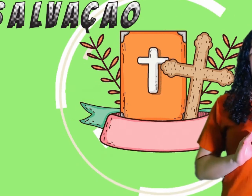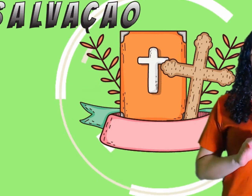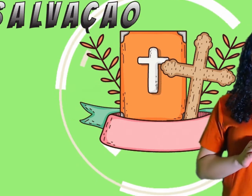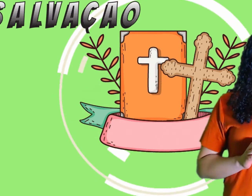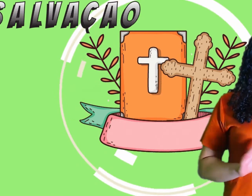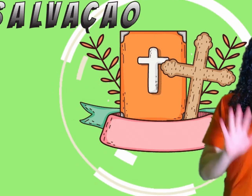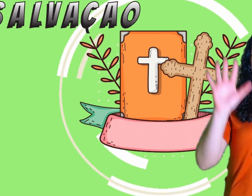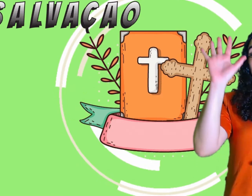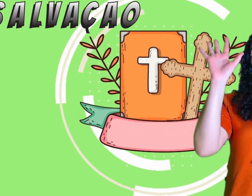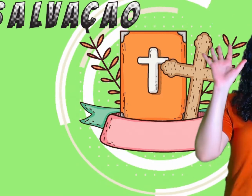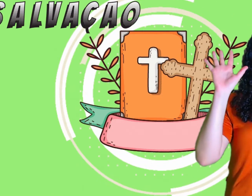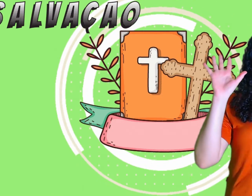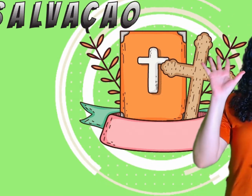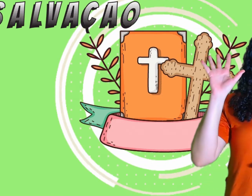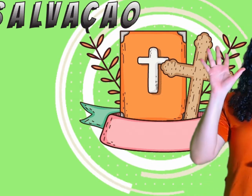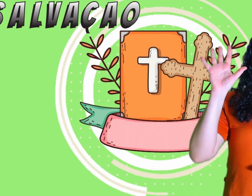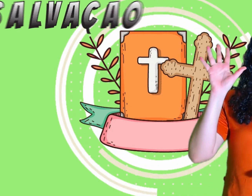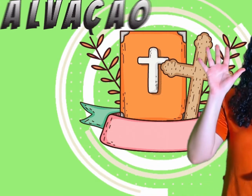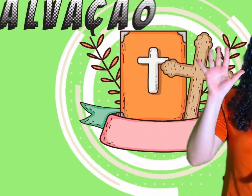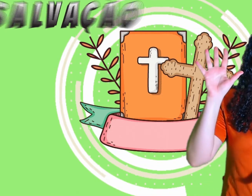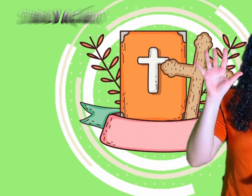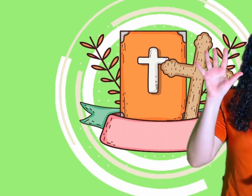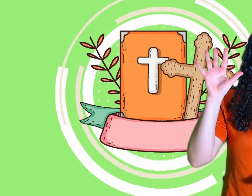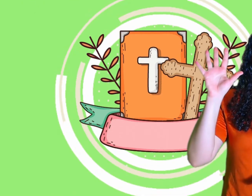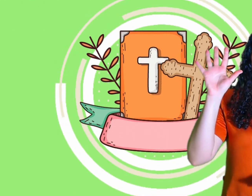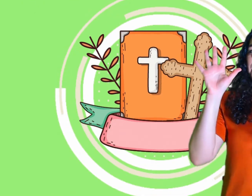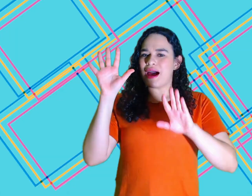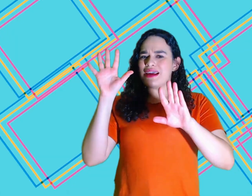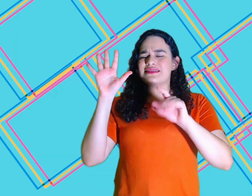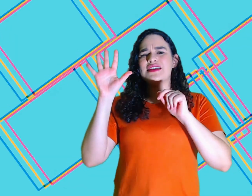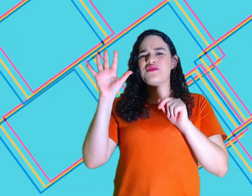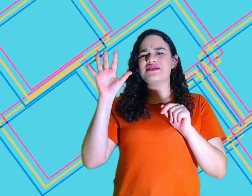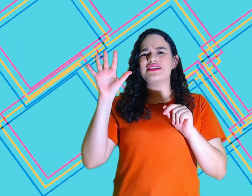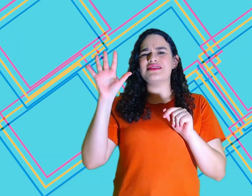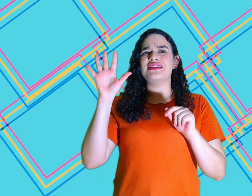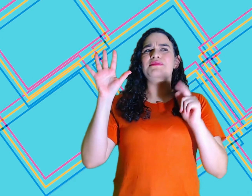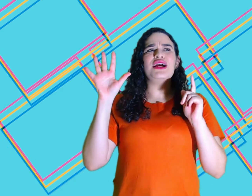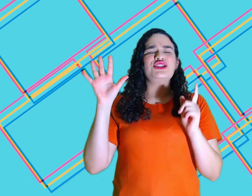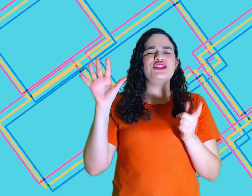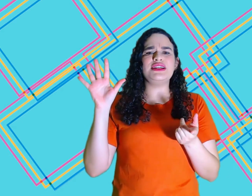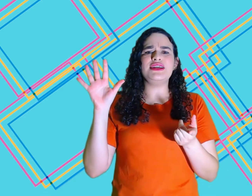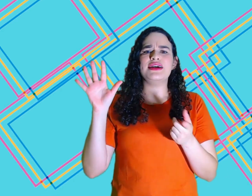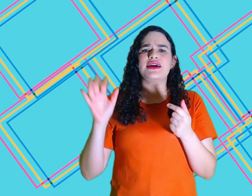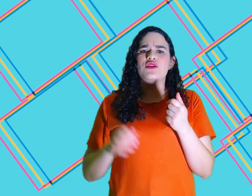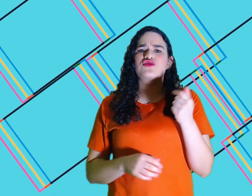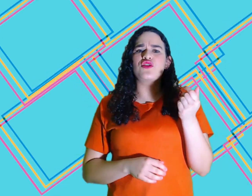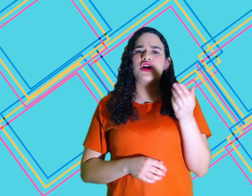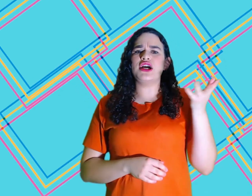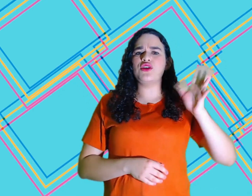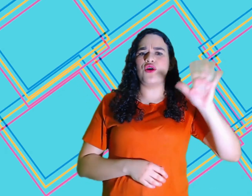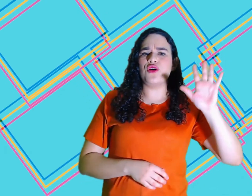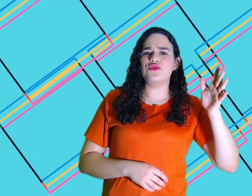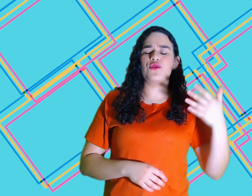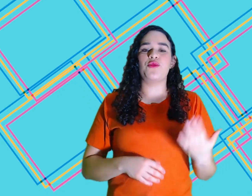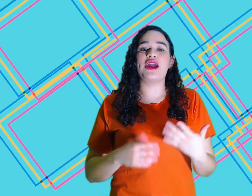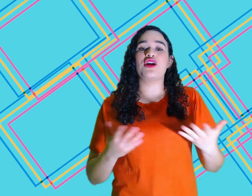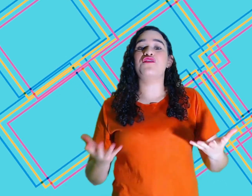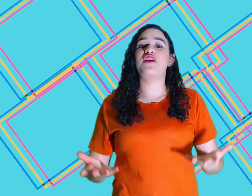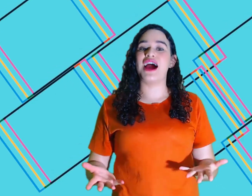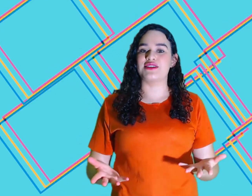pegar a sua mão direita, tá bom? Mas, talvez você tenha dizendo, mas tia, eu sou canhoto, como é que eu faço?